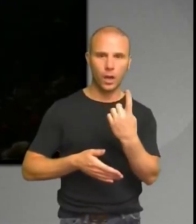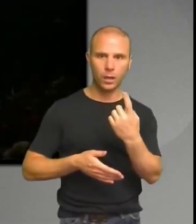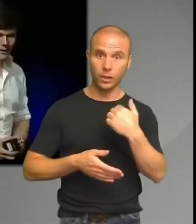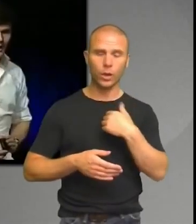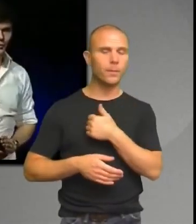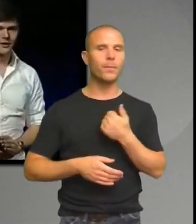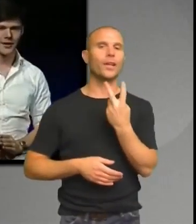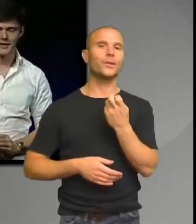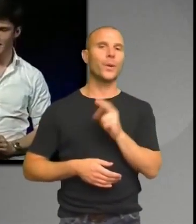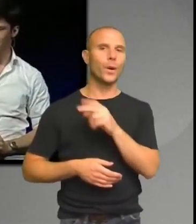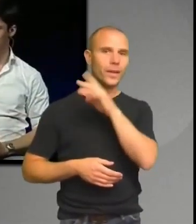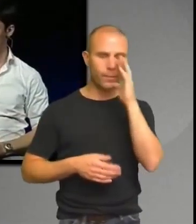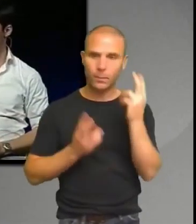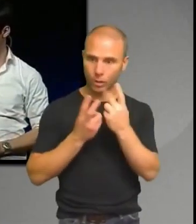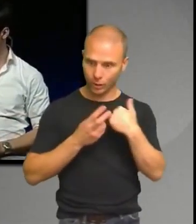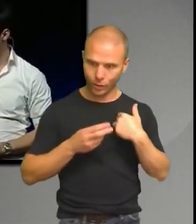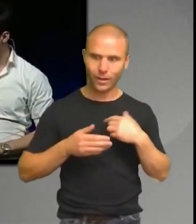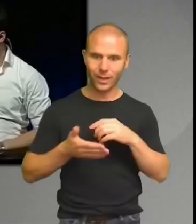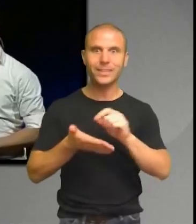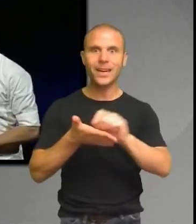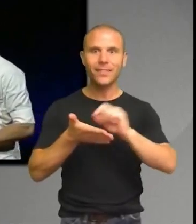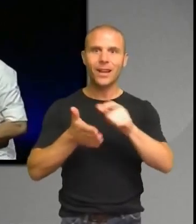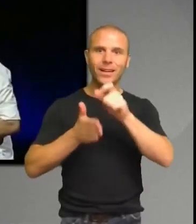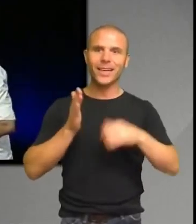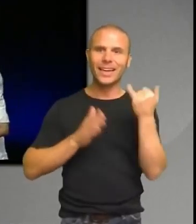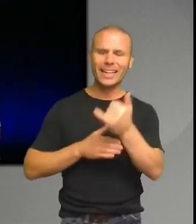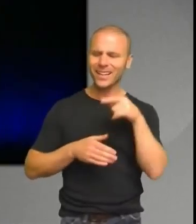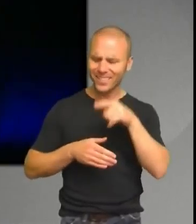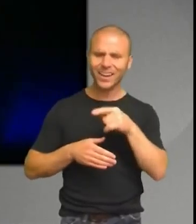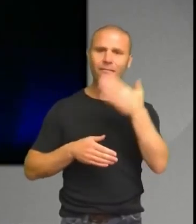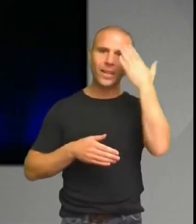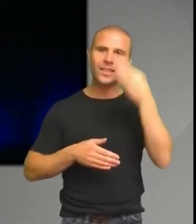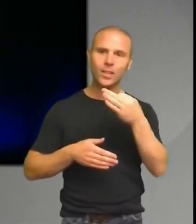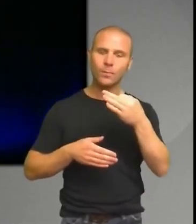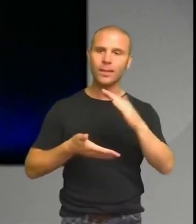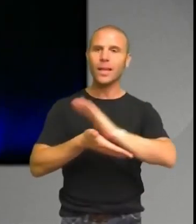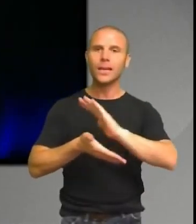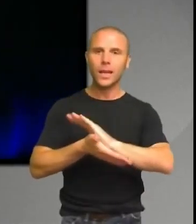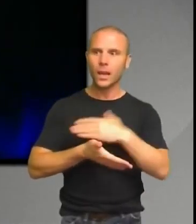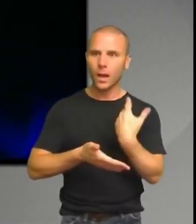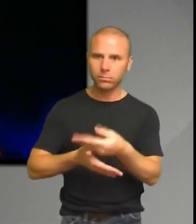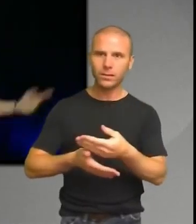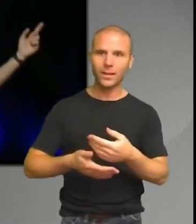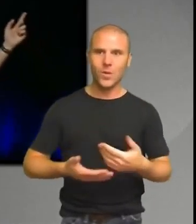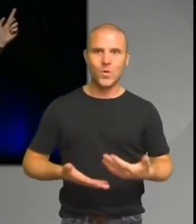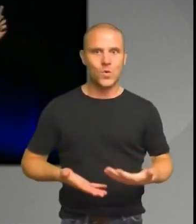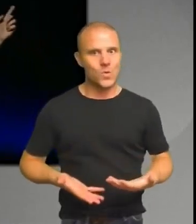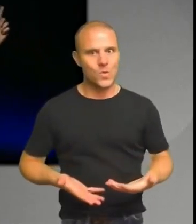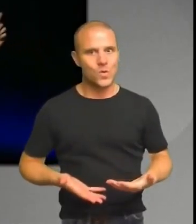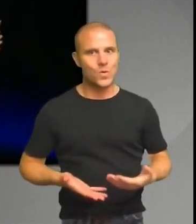han har fått en artikel publicerad i en ansedda vetenskapsartidskrift. Och resan hit, vad säger